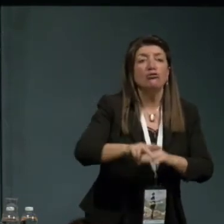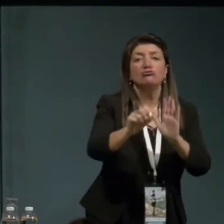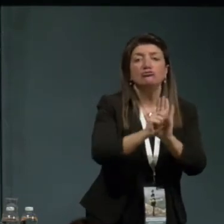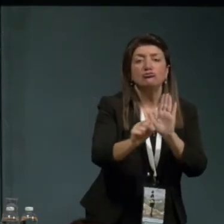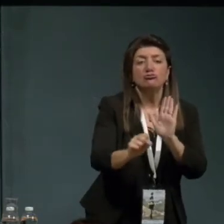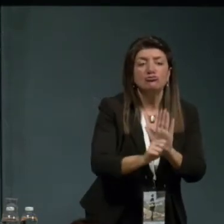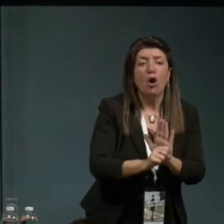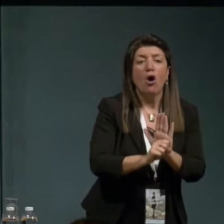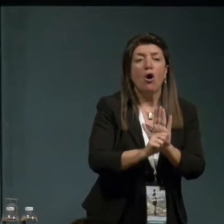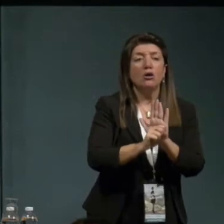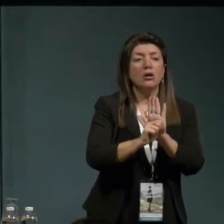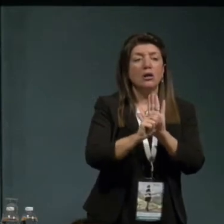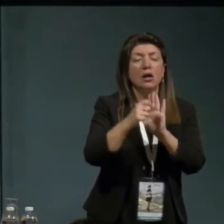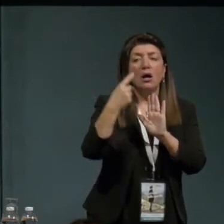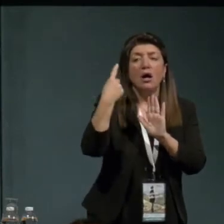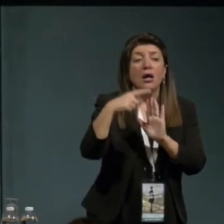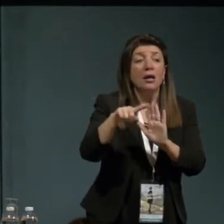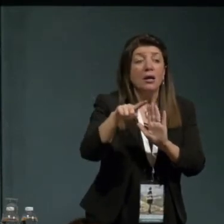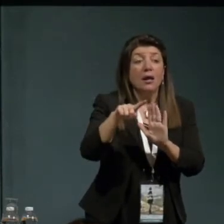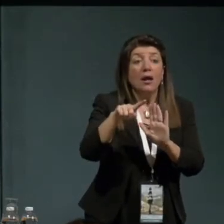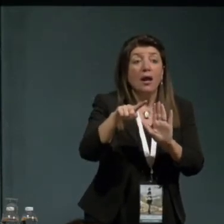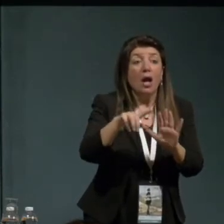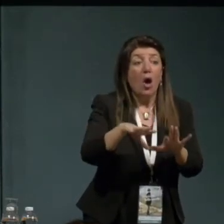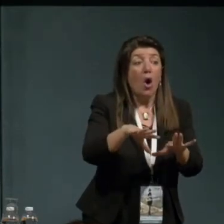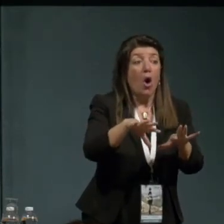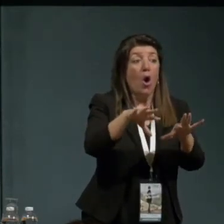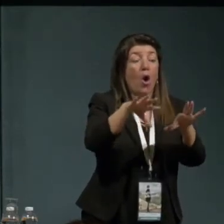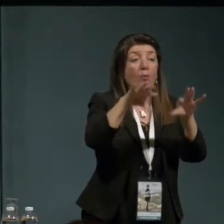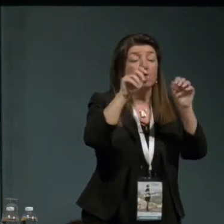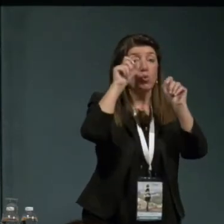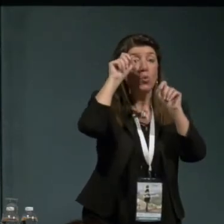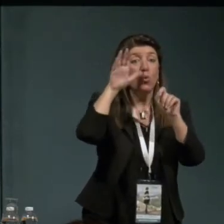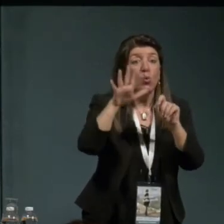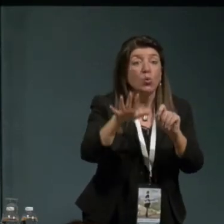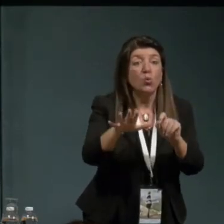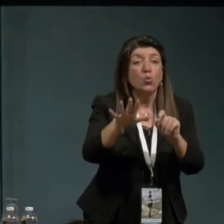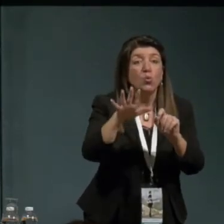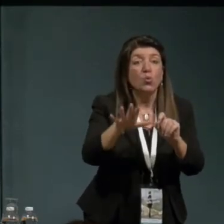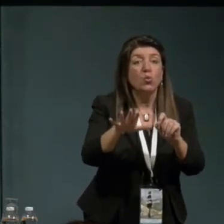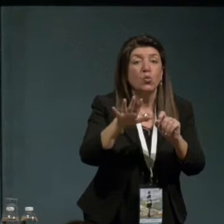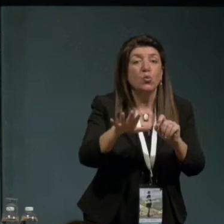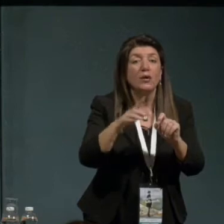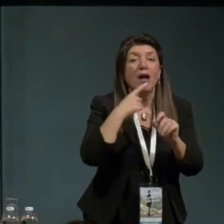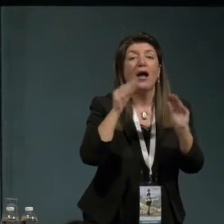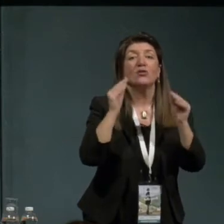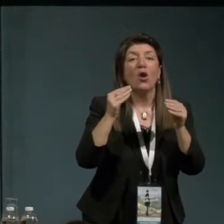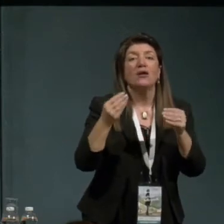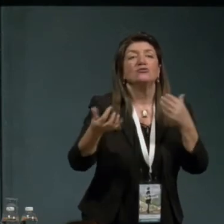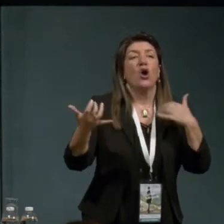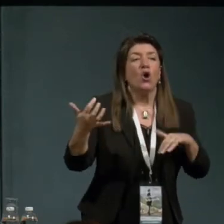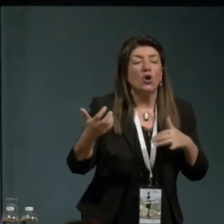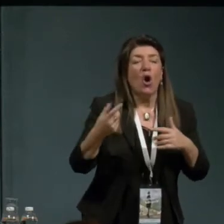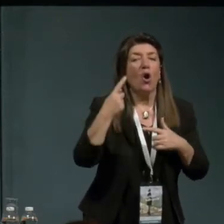è l'apparizione di una cultura adolescente con il rock che si è internazionalizzato